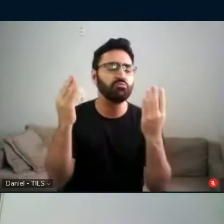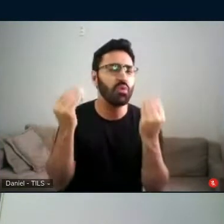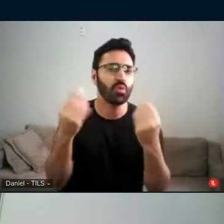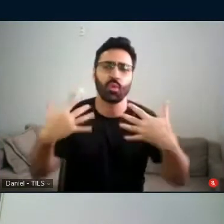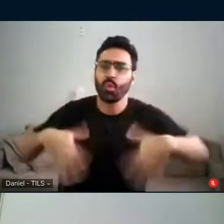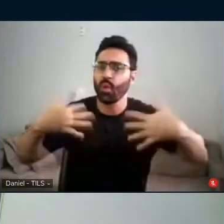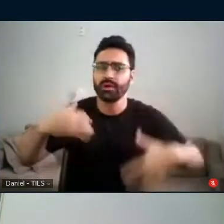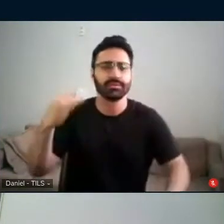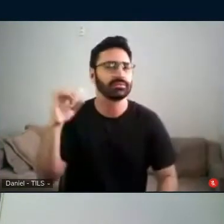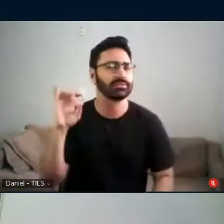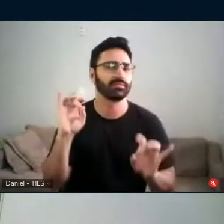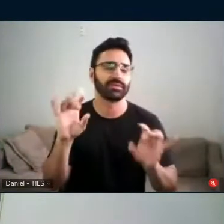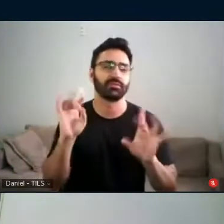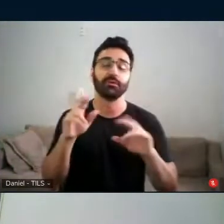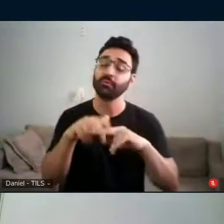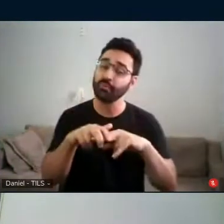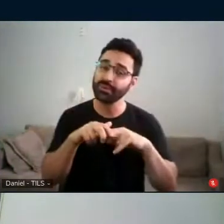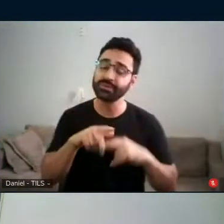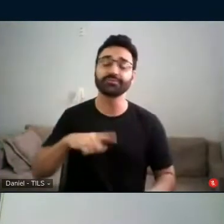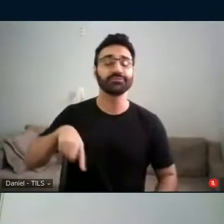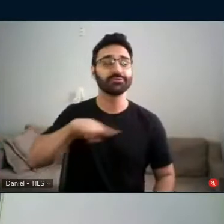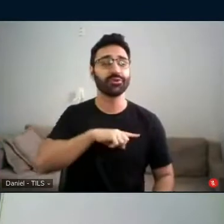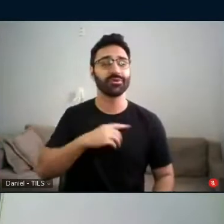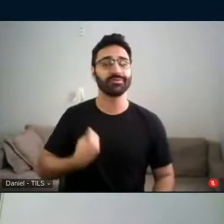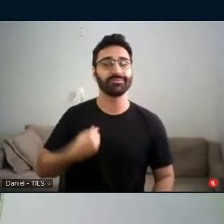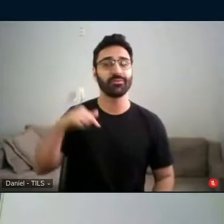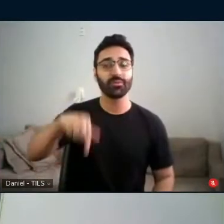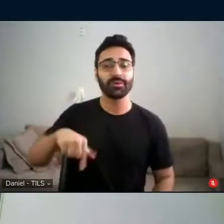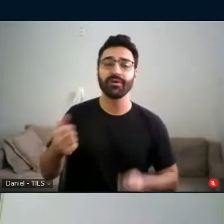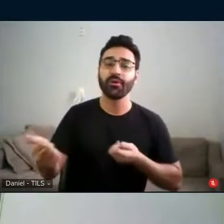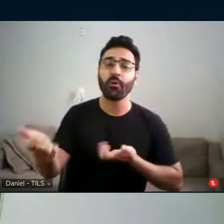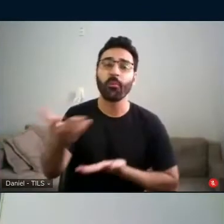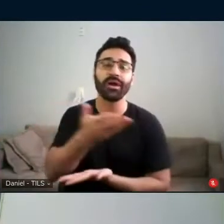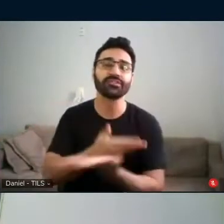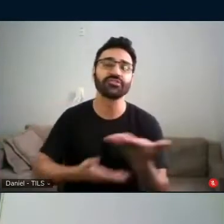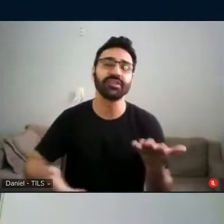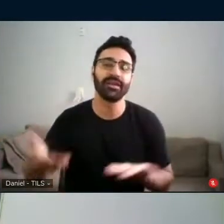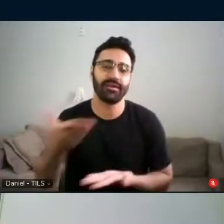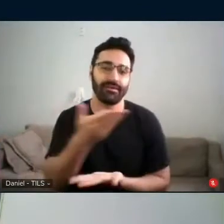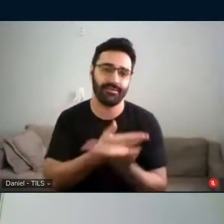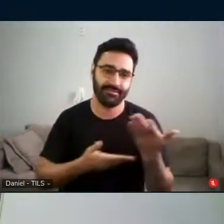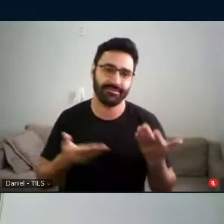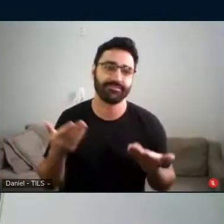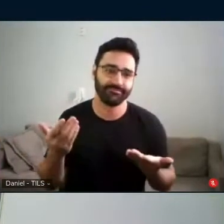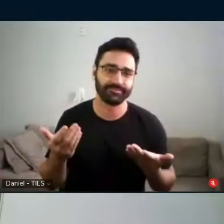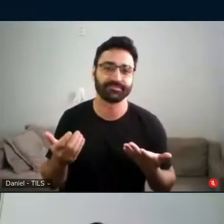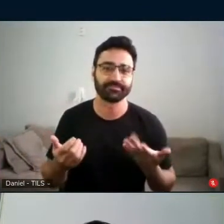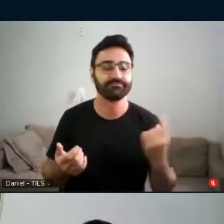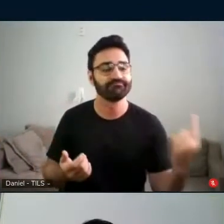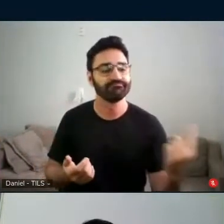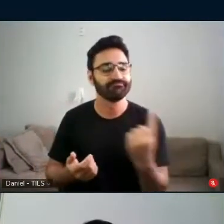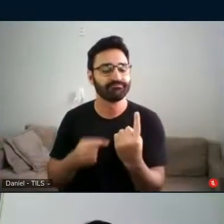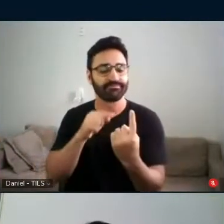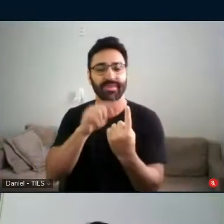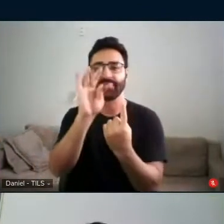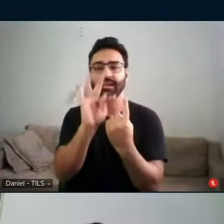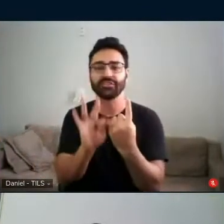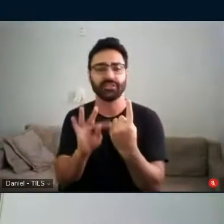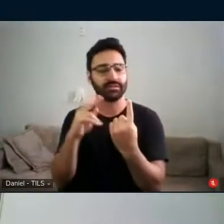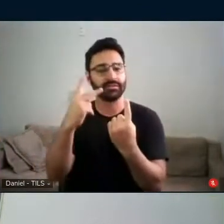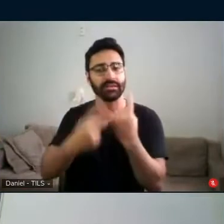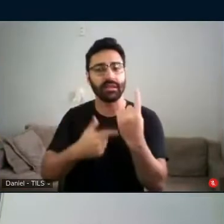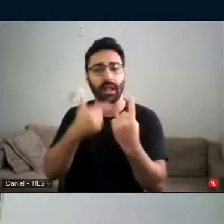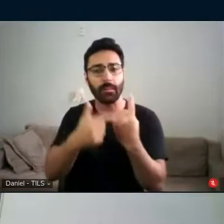estamos aqui para compartilhar, para receber com muito carinho como esse trabalho